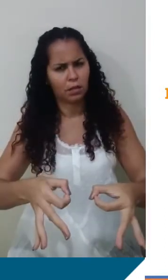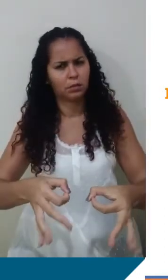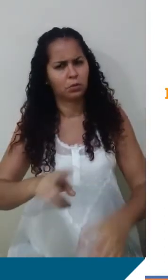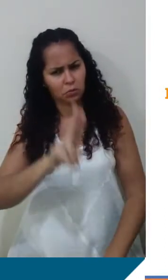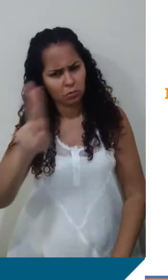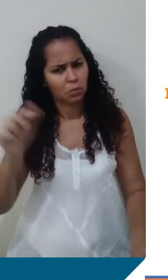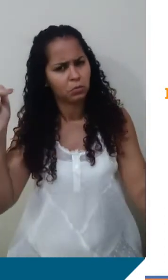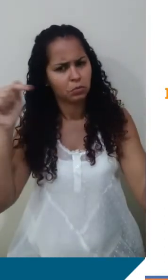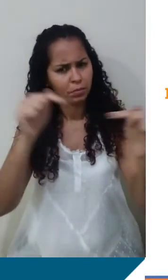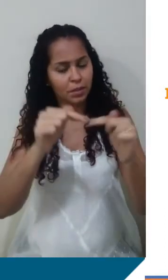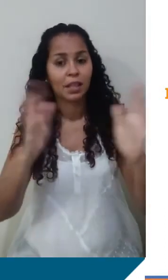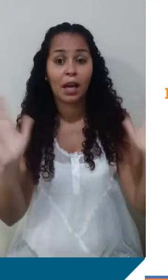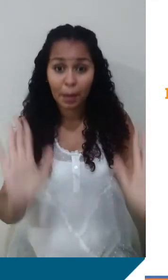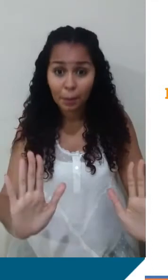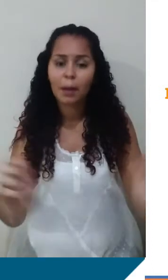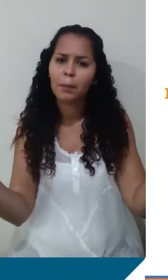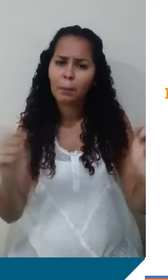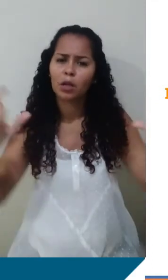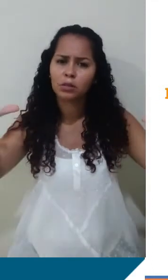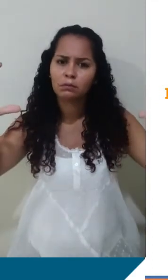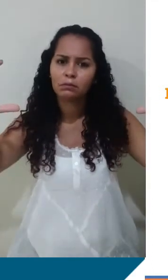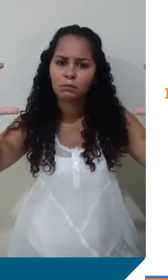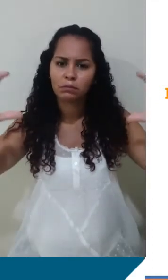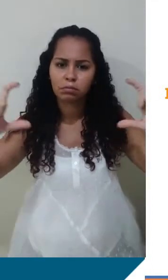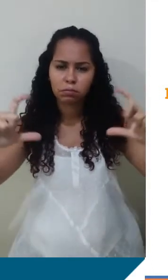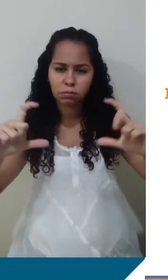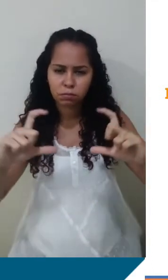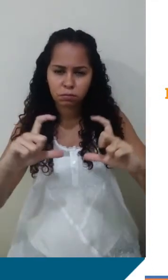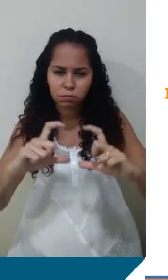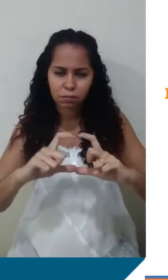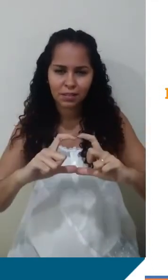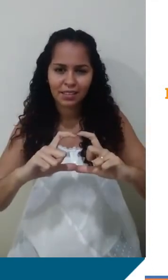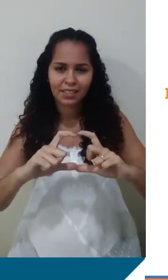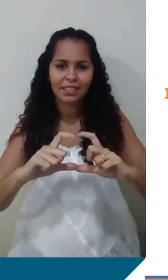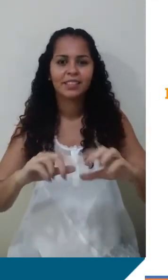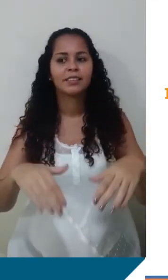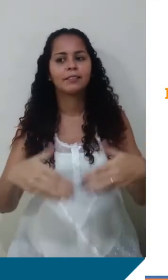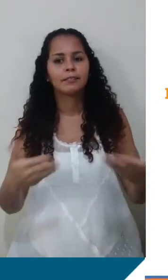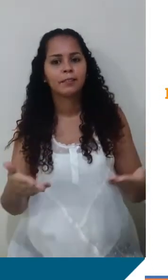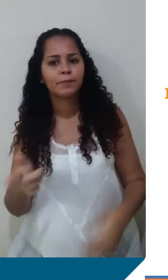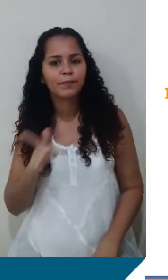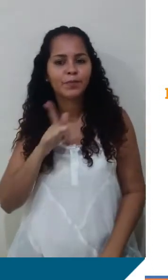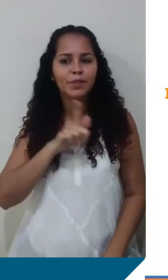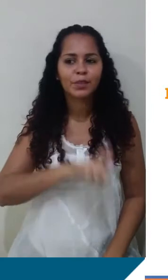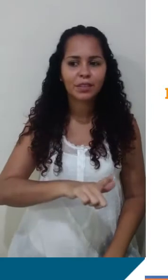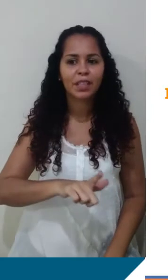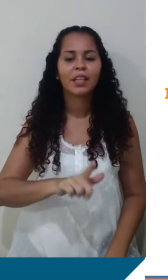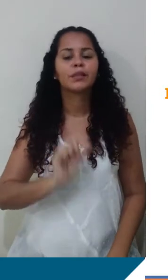de acordo. Mas a gente tem como dar uma compactada nela. E aí, quando você compacta, e aí, geralmente a gente